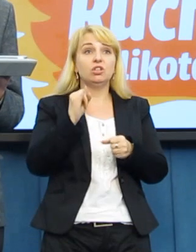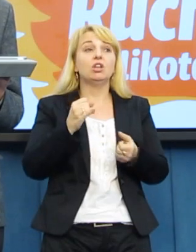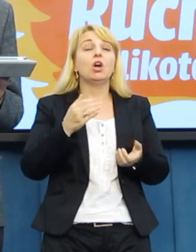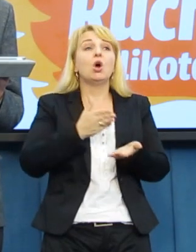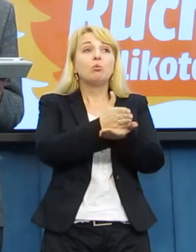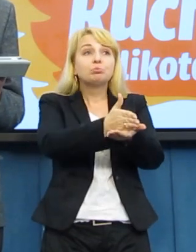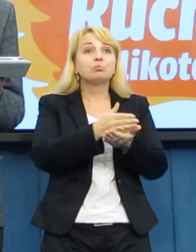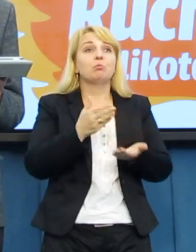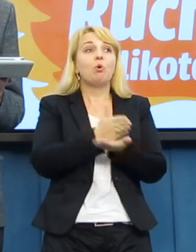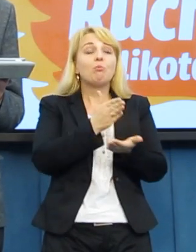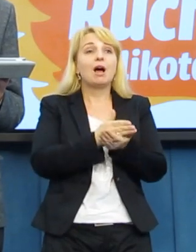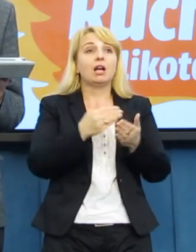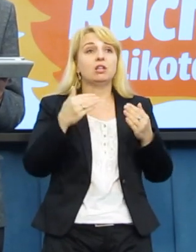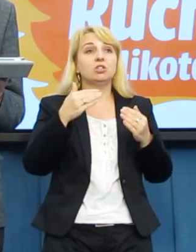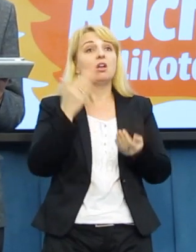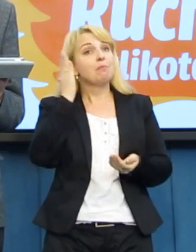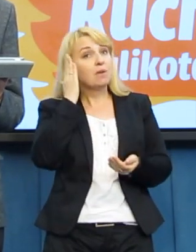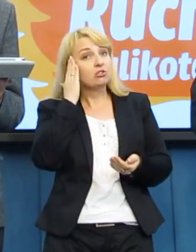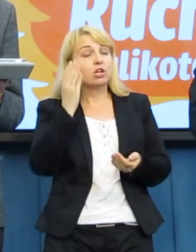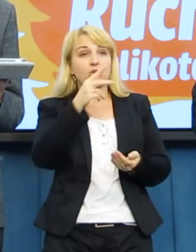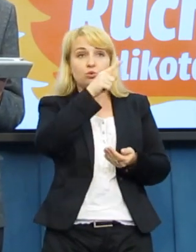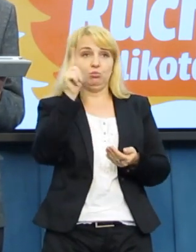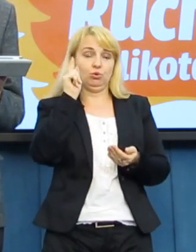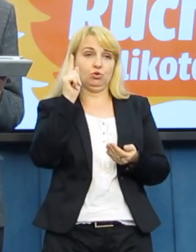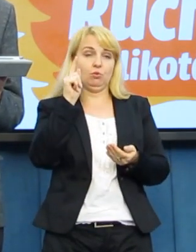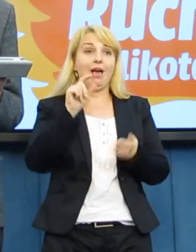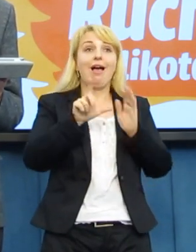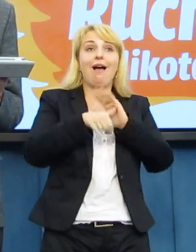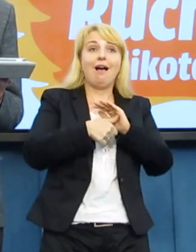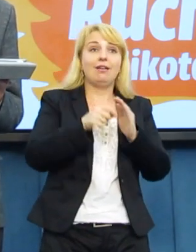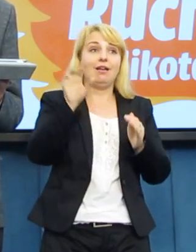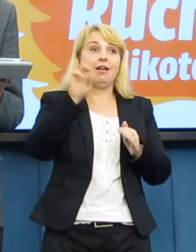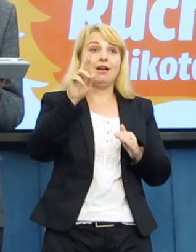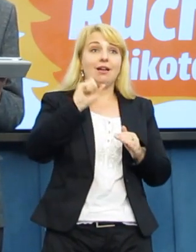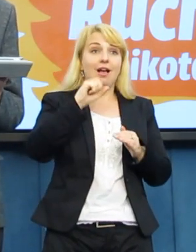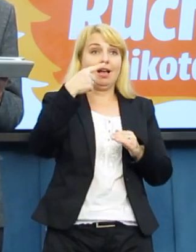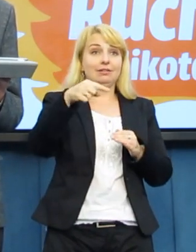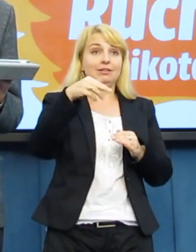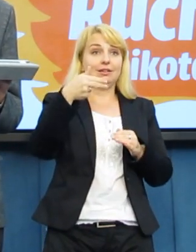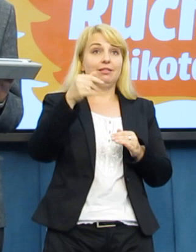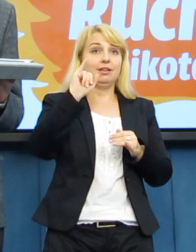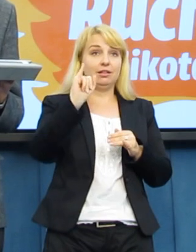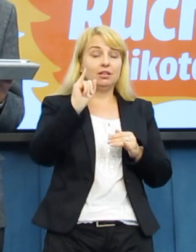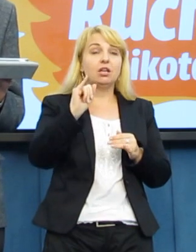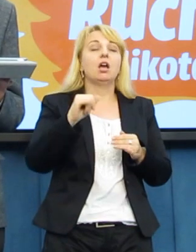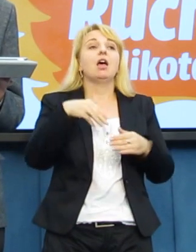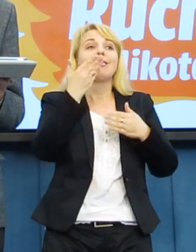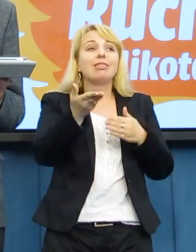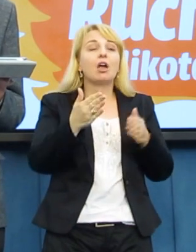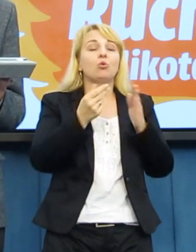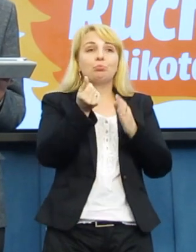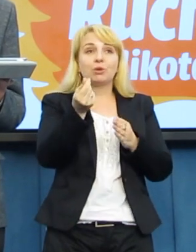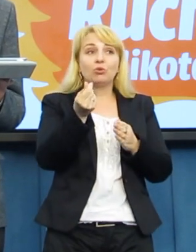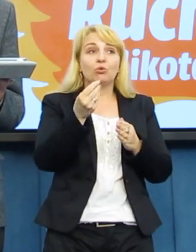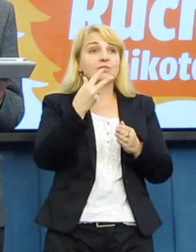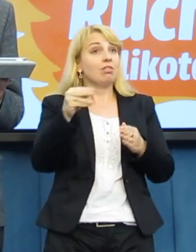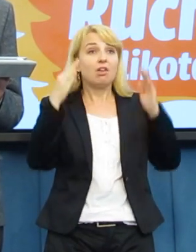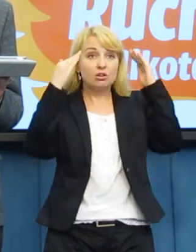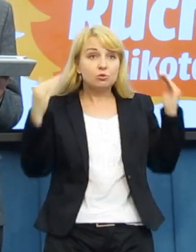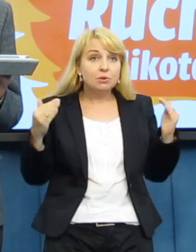Mimo to radni podejmują skandaliczną decyzję o tym, żeby te pieniądze dać kościołowi katolickiemu.